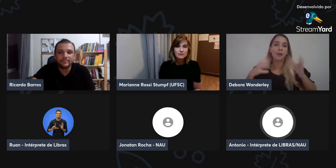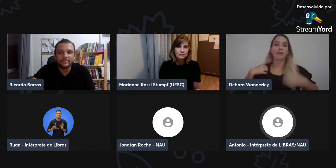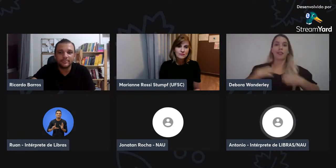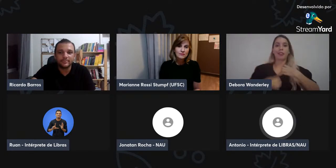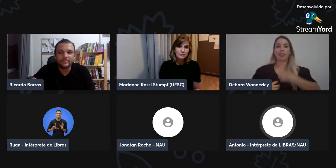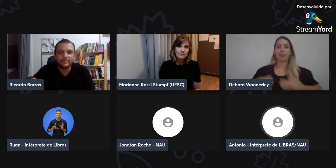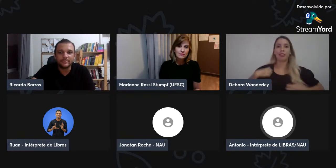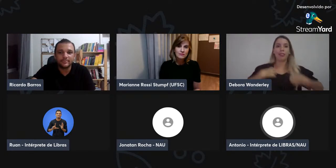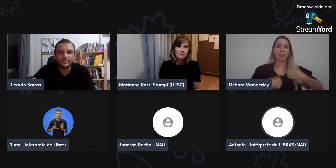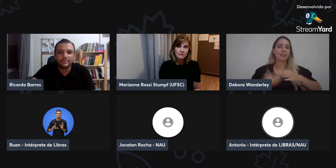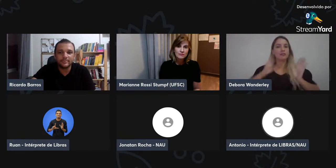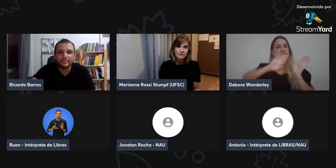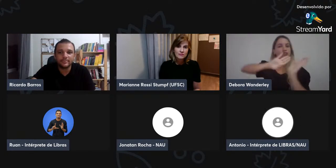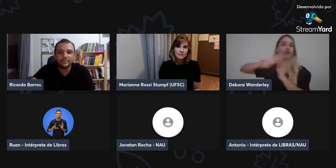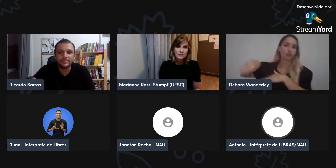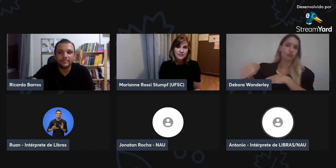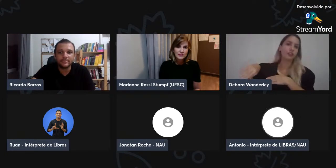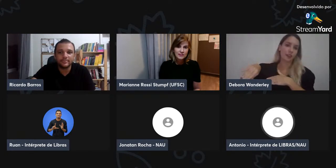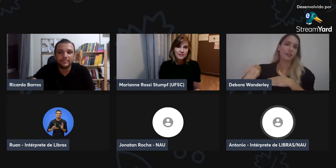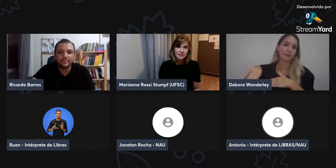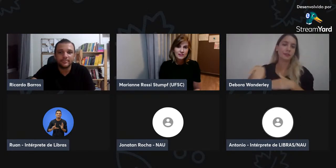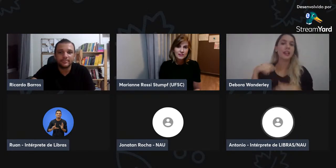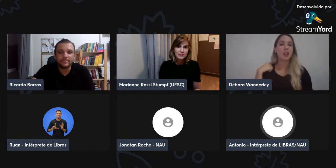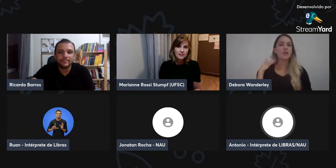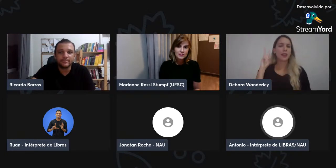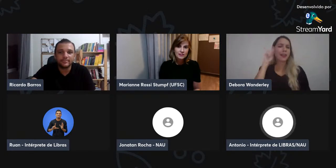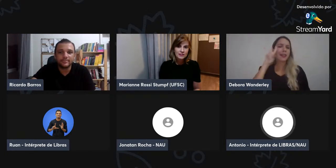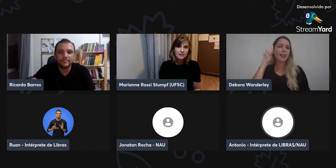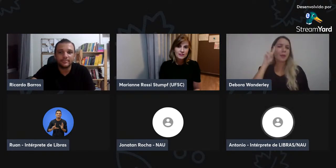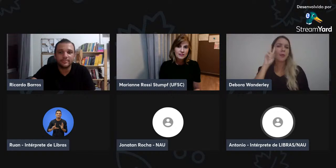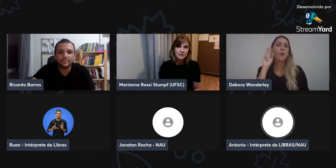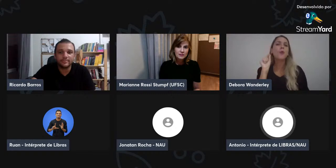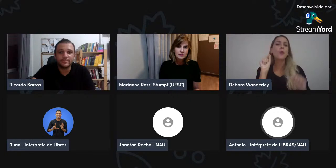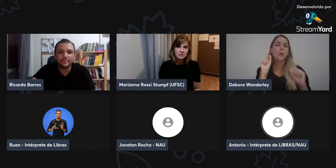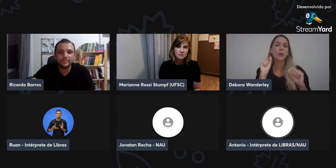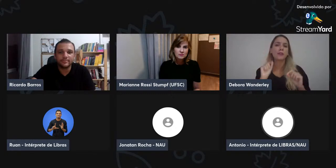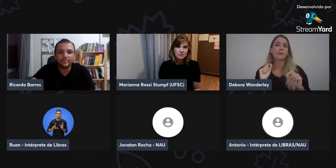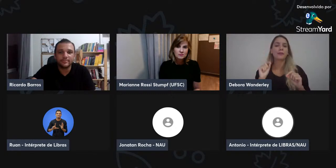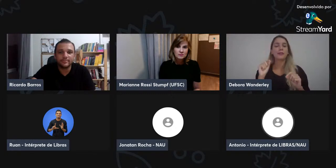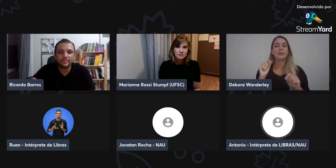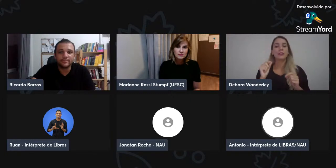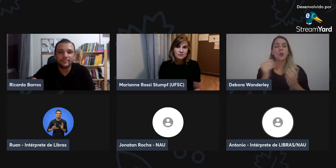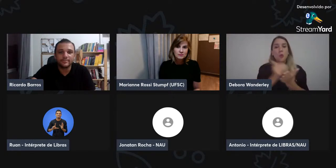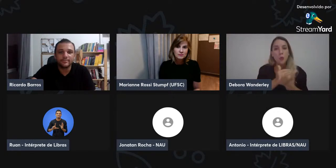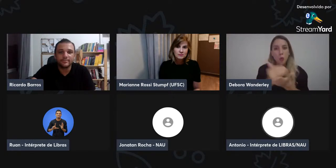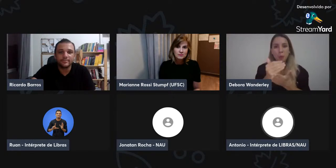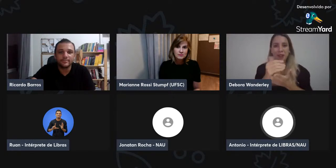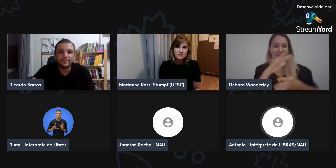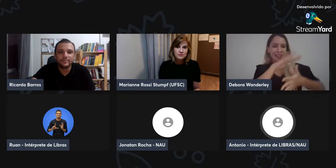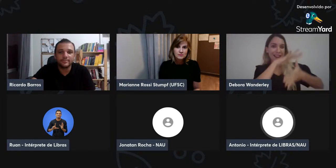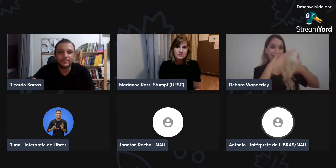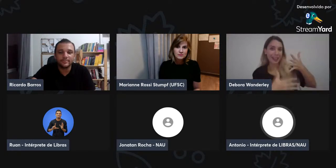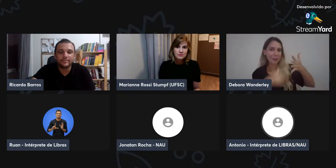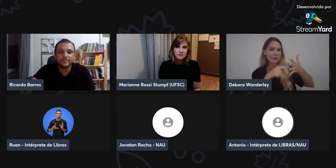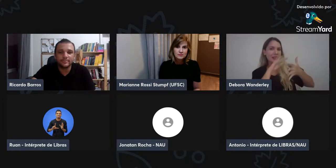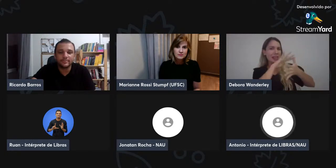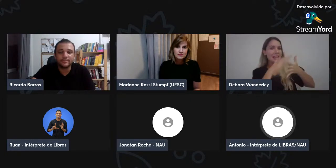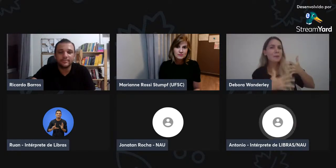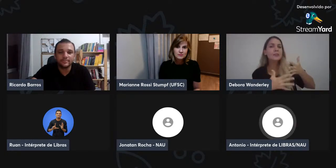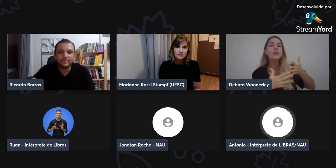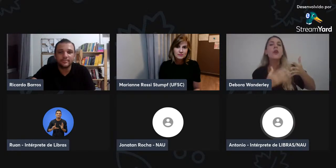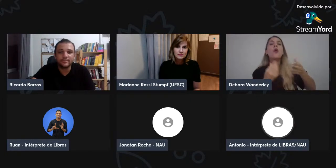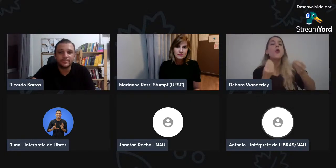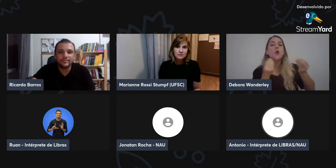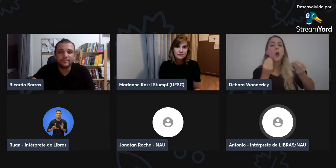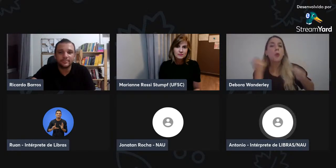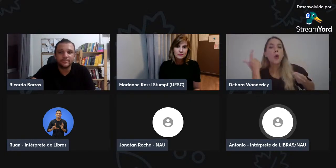alguns para guardar, imaginar, mas é verdadeiramente para tirar essa angústia, tudo mais, e lembrarmos que é um